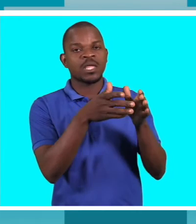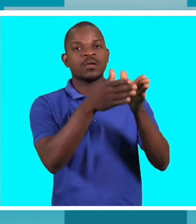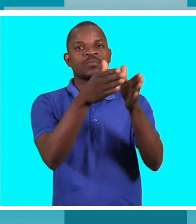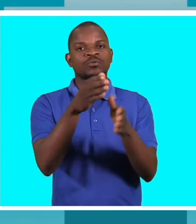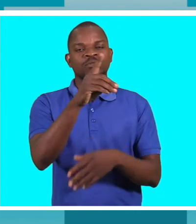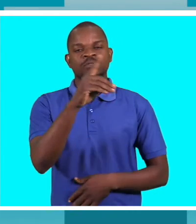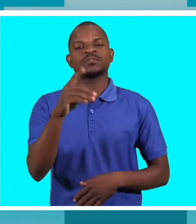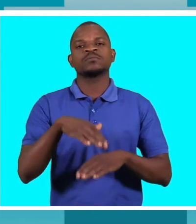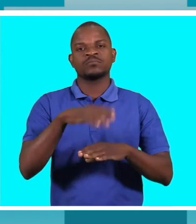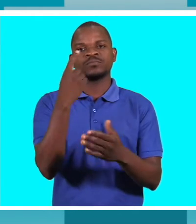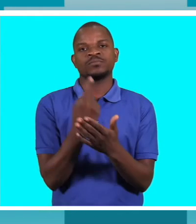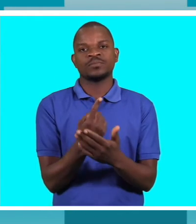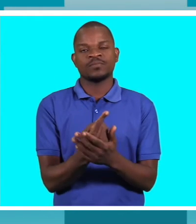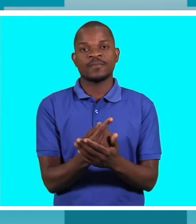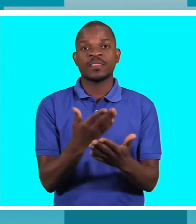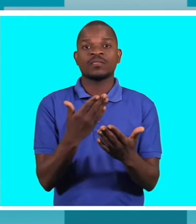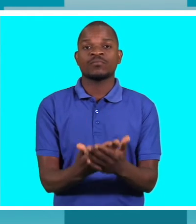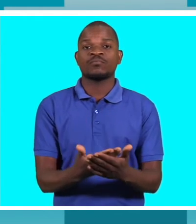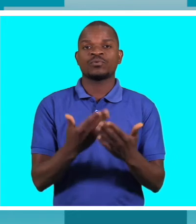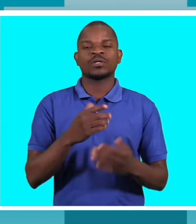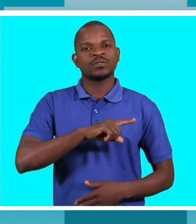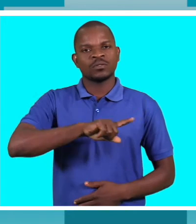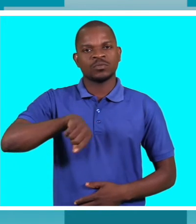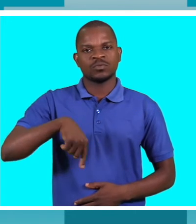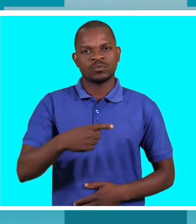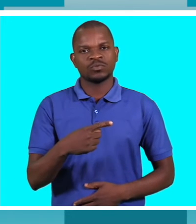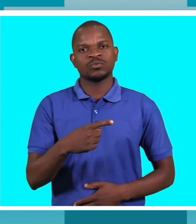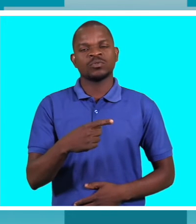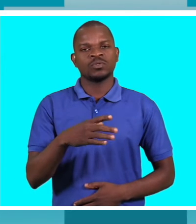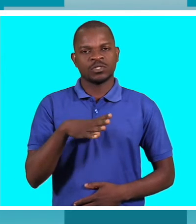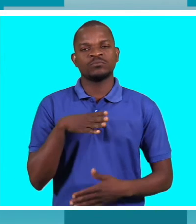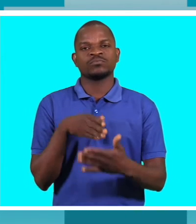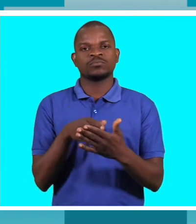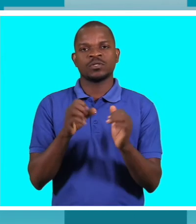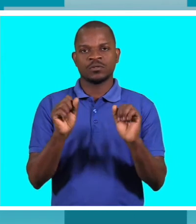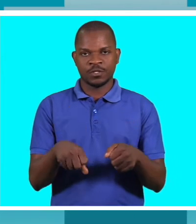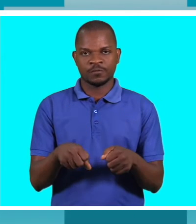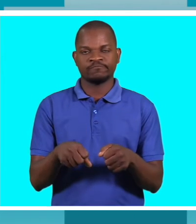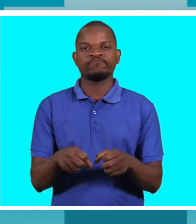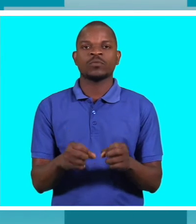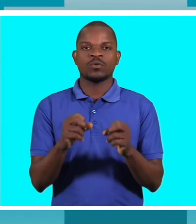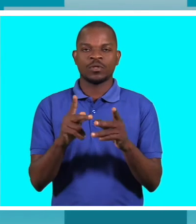deficiência como uma necessidade prioritária, porque todos nós temos alguma incapacidade. Paulo Raimundo,